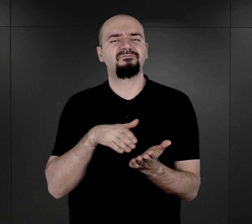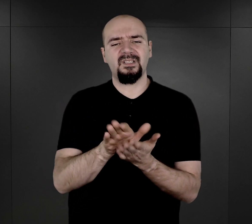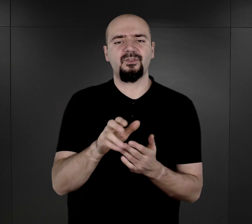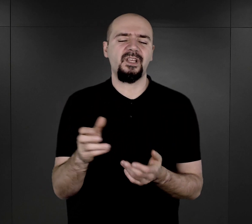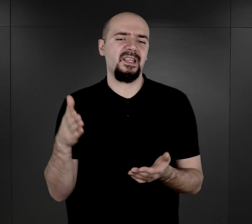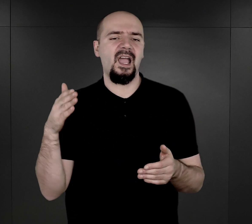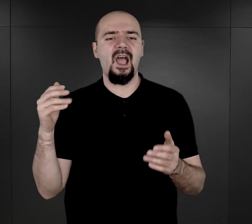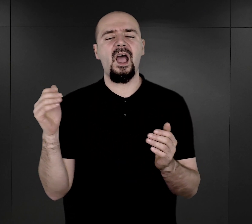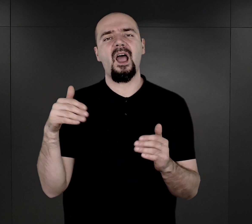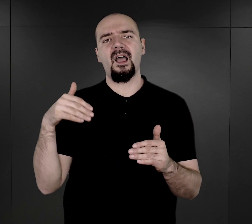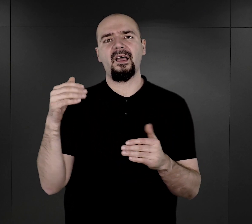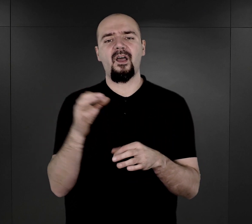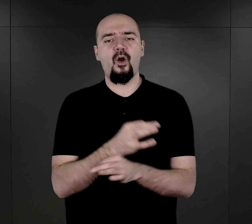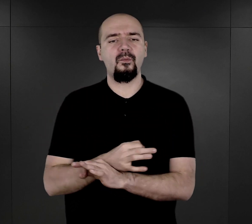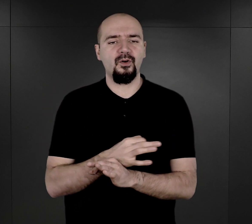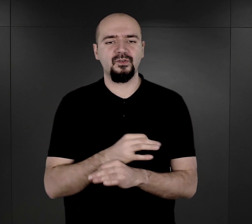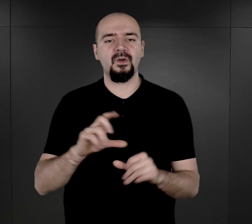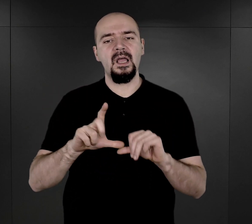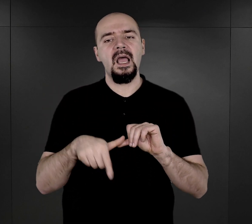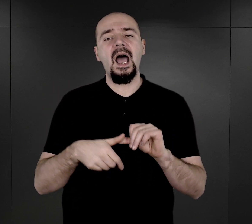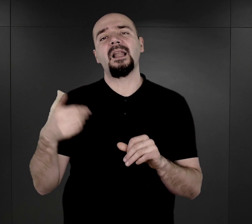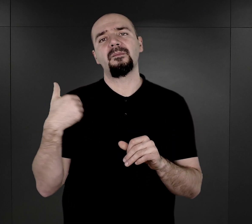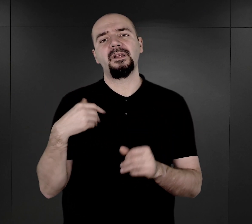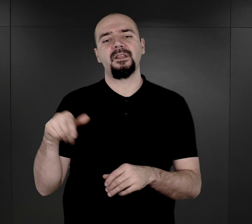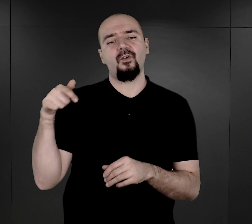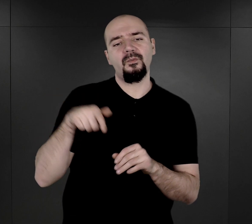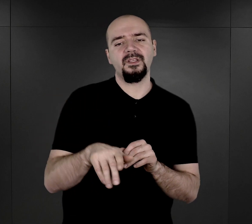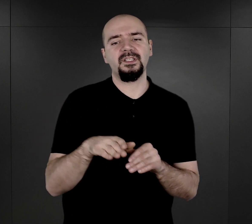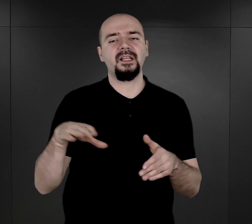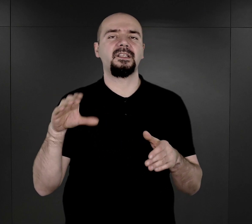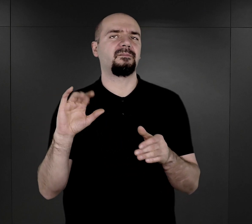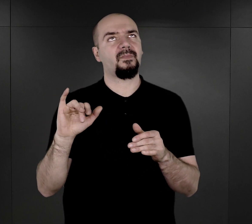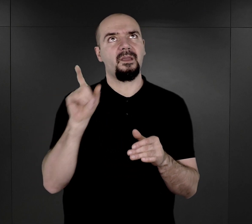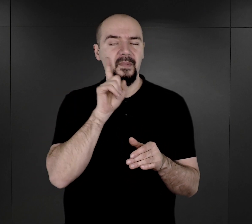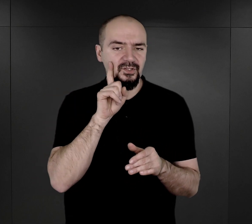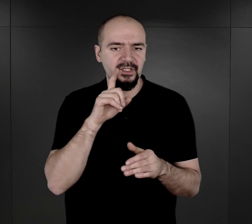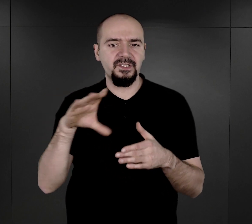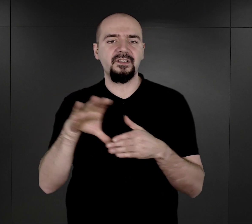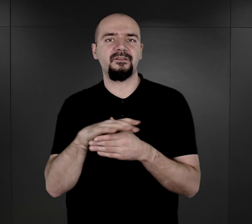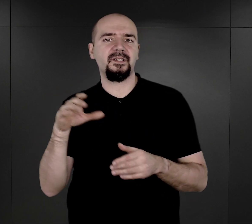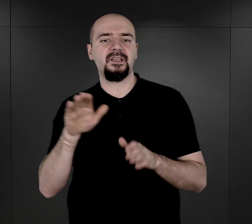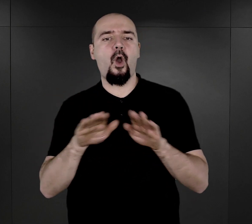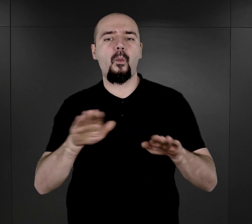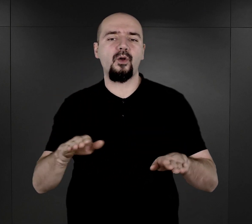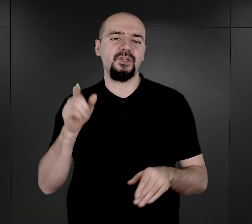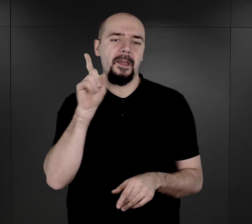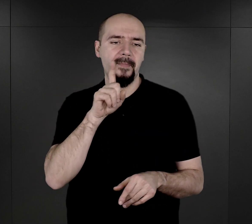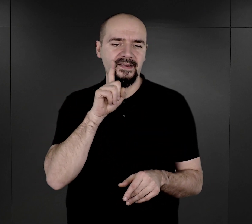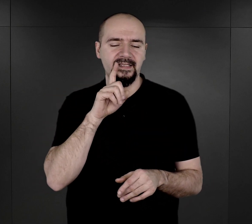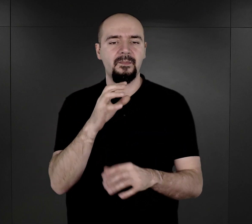Tyle tylko, że umieszczani byli w przypadku mężczyzn w obozie męskim. Aresztowani byli z różnych